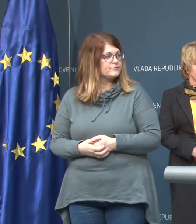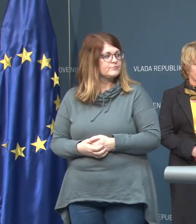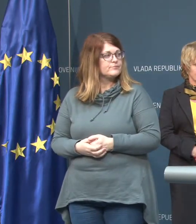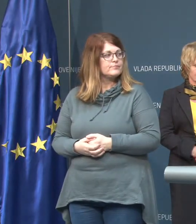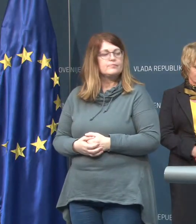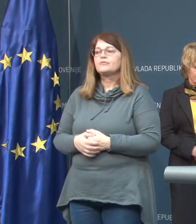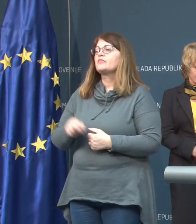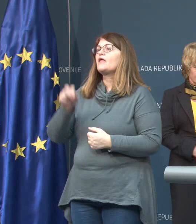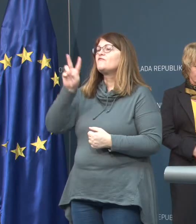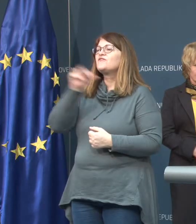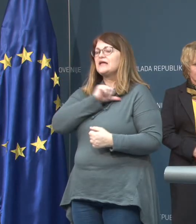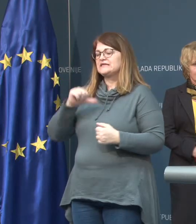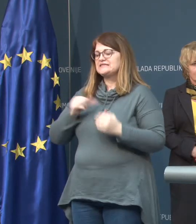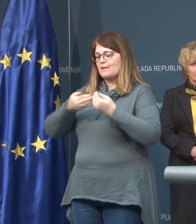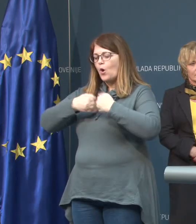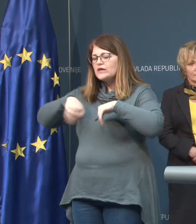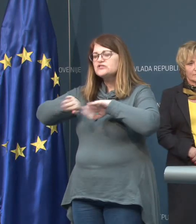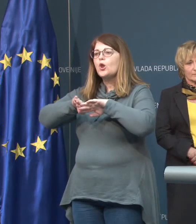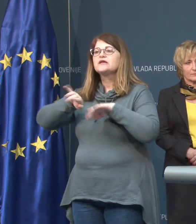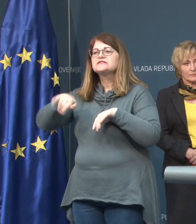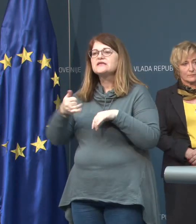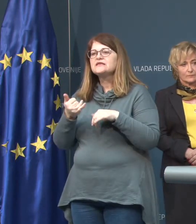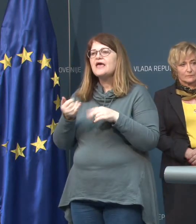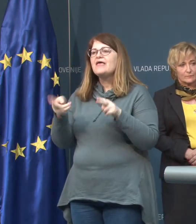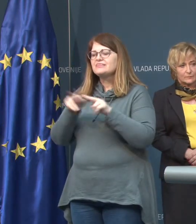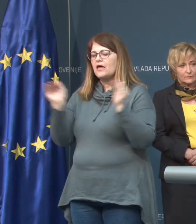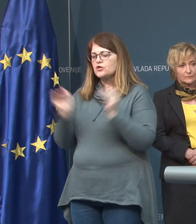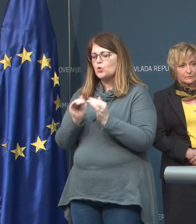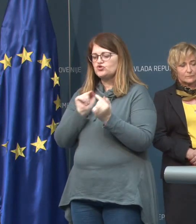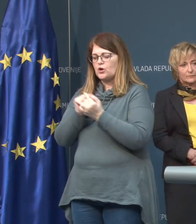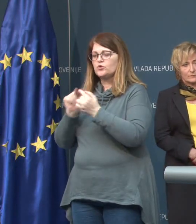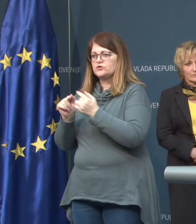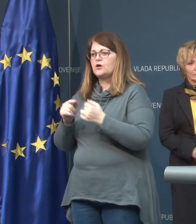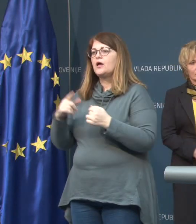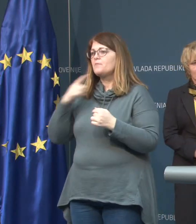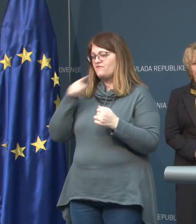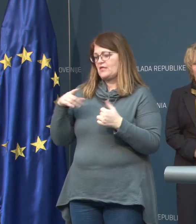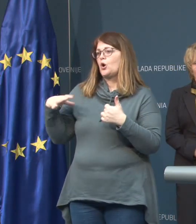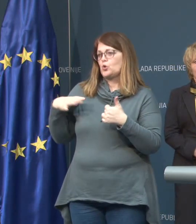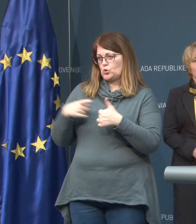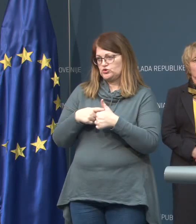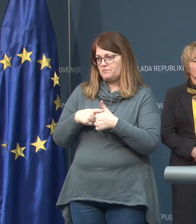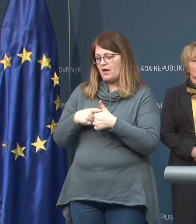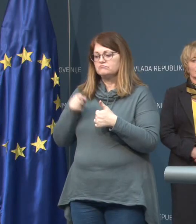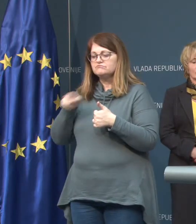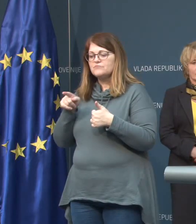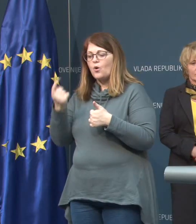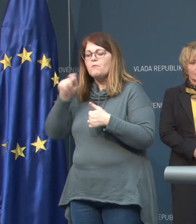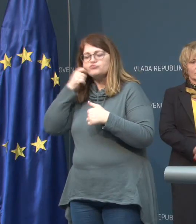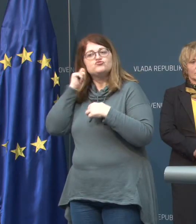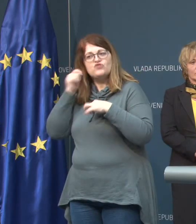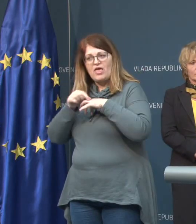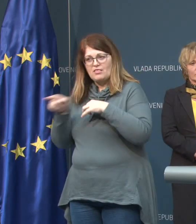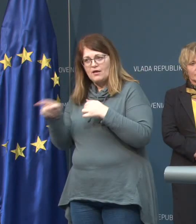Torej v samo izolaciji je ta trenutek naj ožji kontakt, torej gospa, gospoda, ki je hospitaliziran,